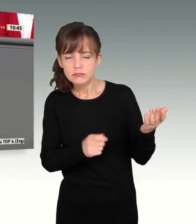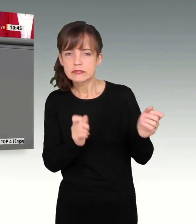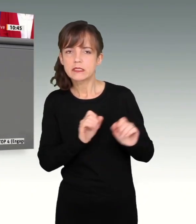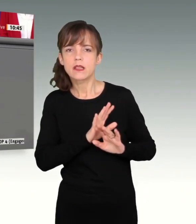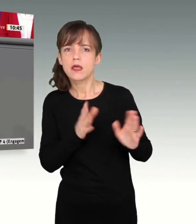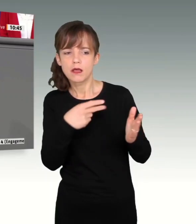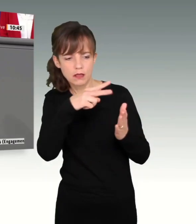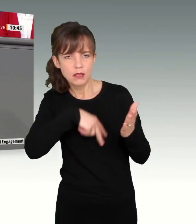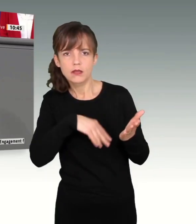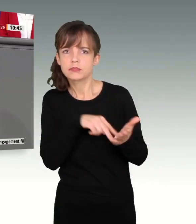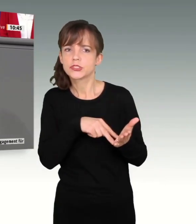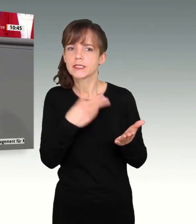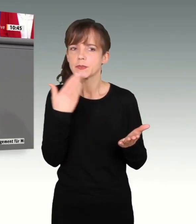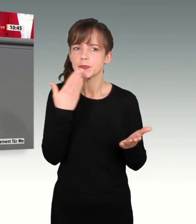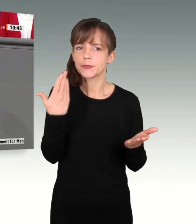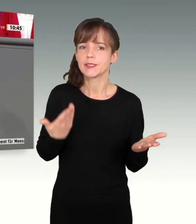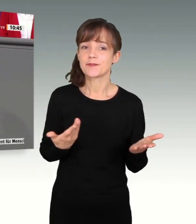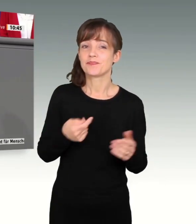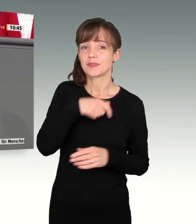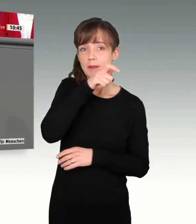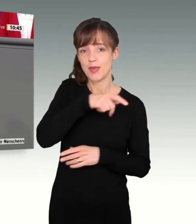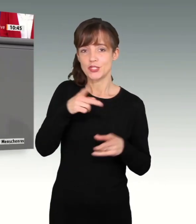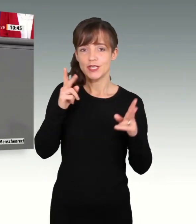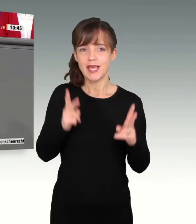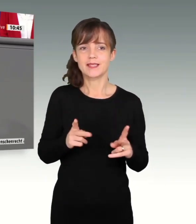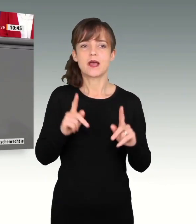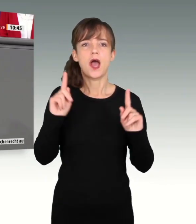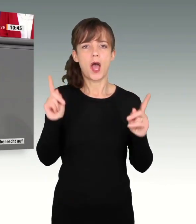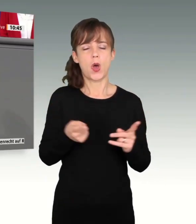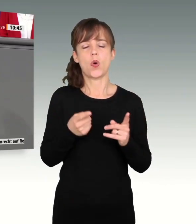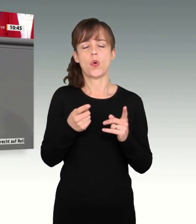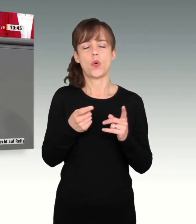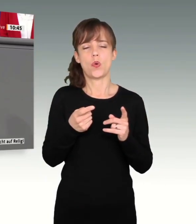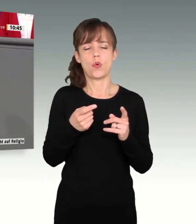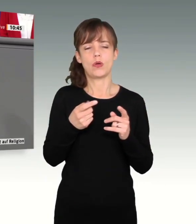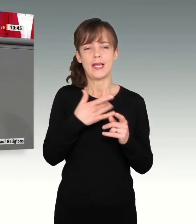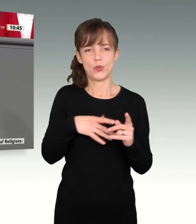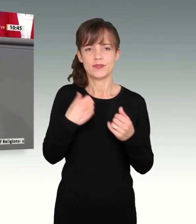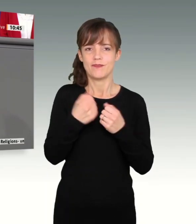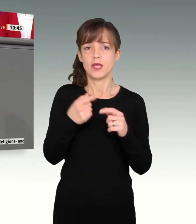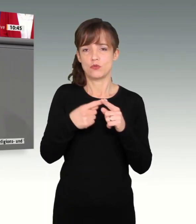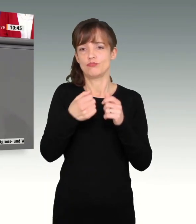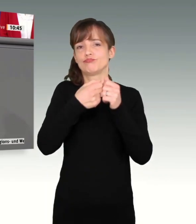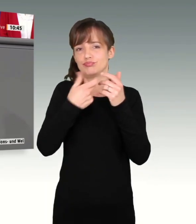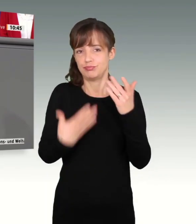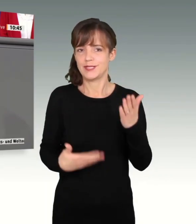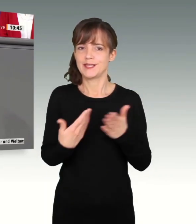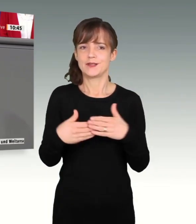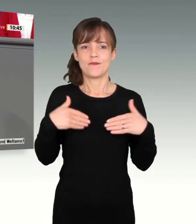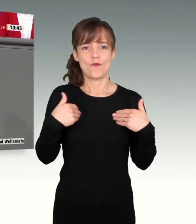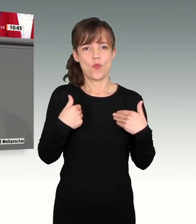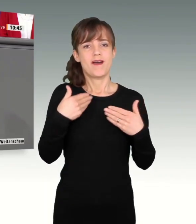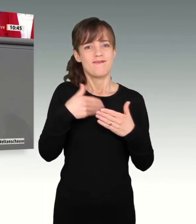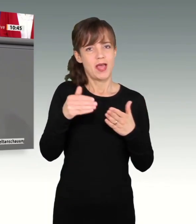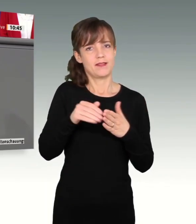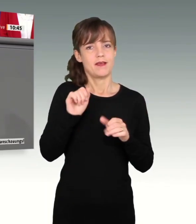betont wird. Zu Menschenrechten zählt eben auch viel mehr. Und deshalb freuen wir uns, dass wir dann auch noch über Ihren Antrag